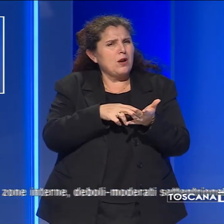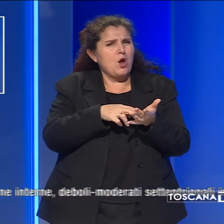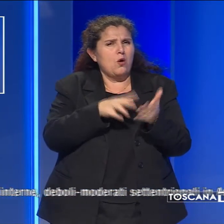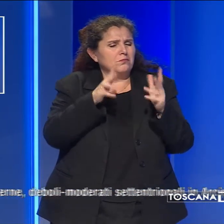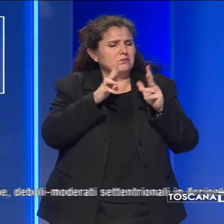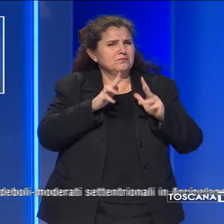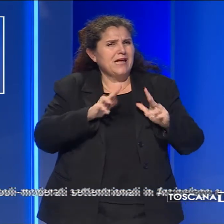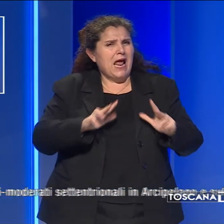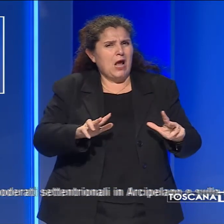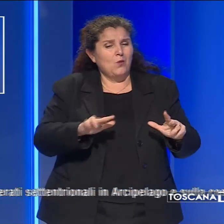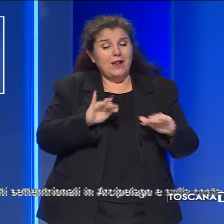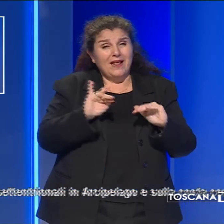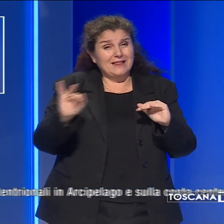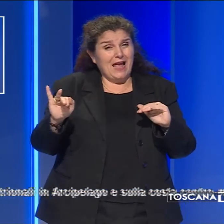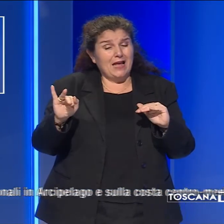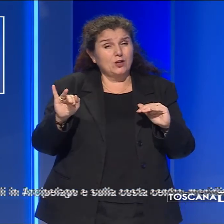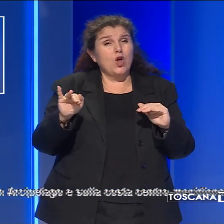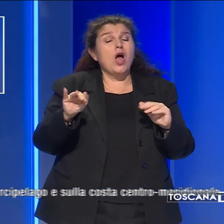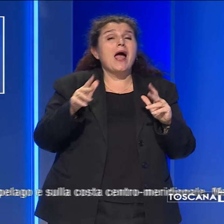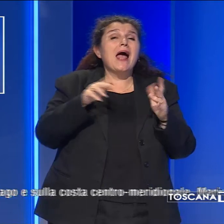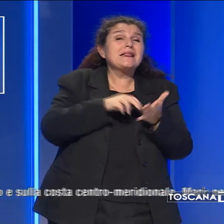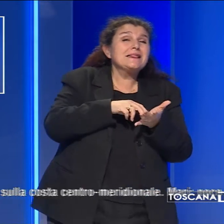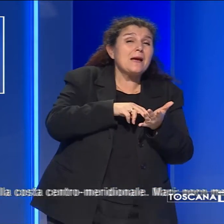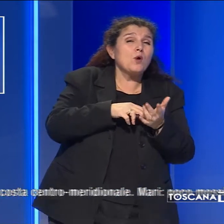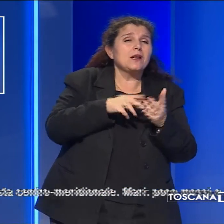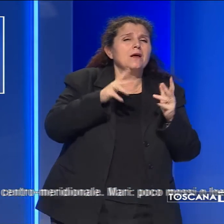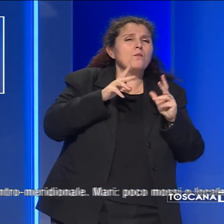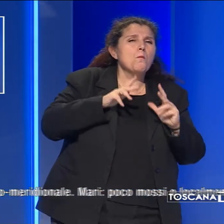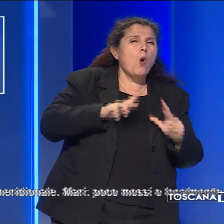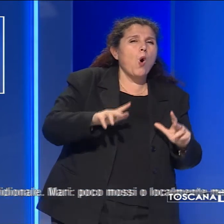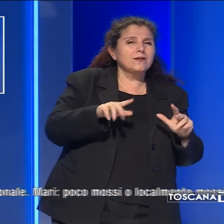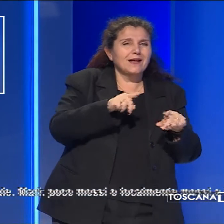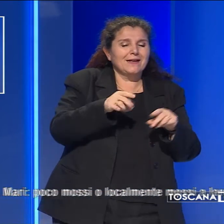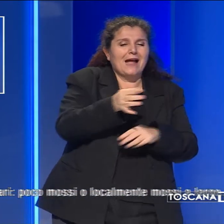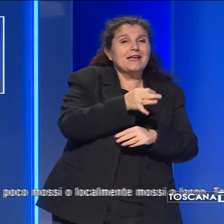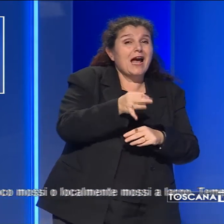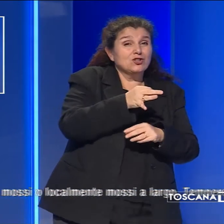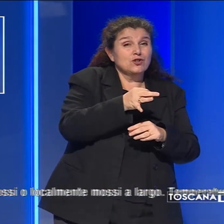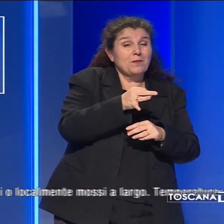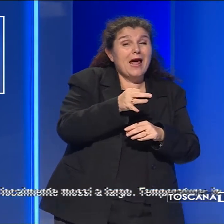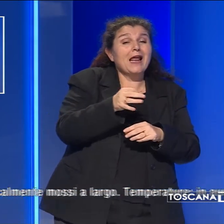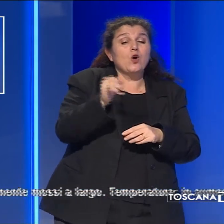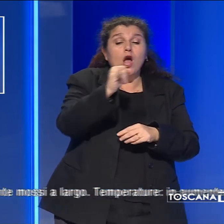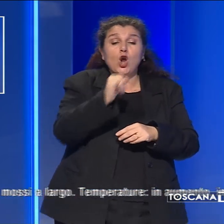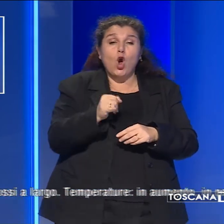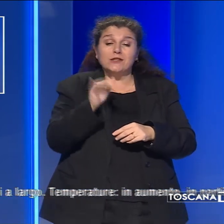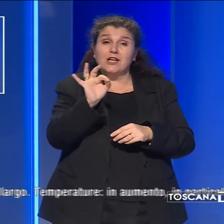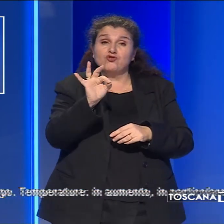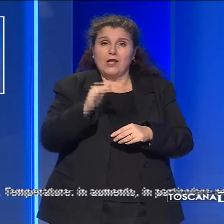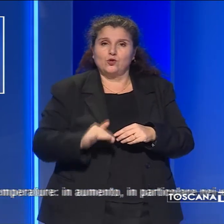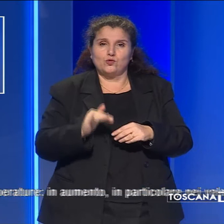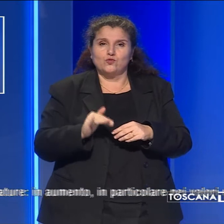nell'interno, deboli moderati settentrionali in arcipelago e sulla costa centro-sud.